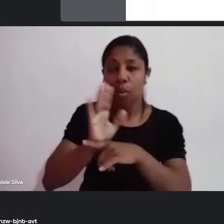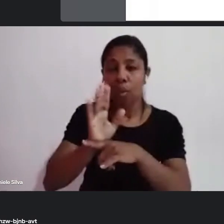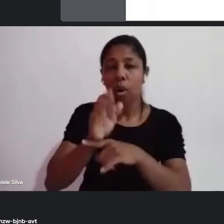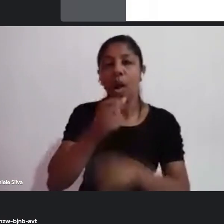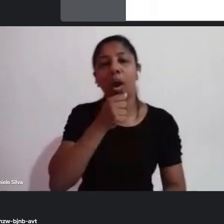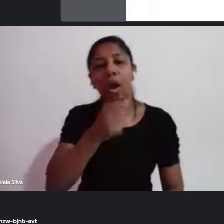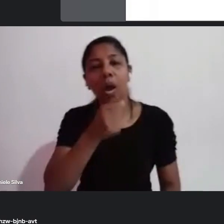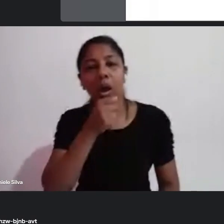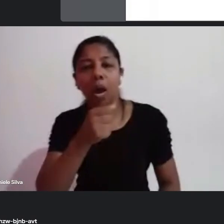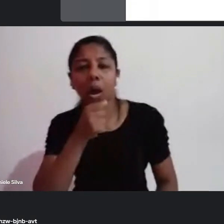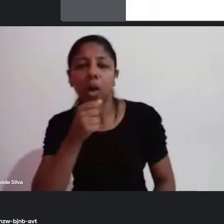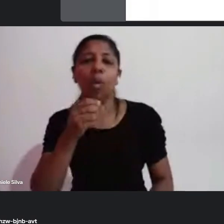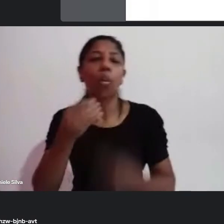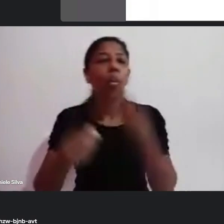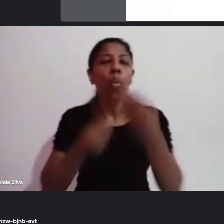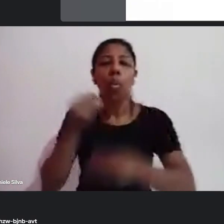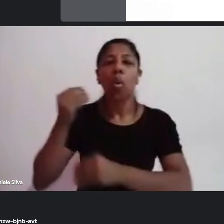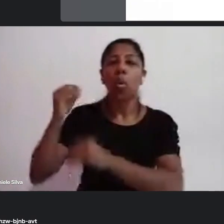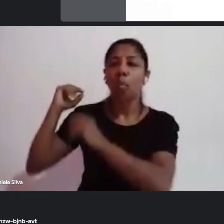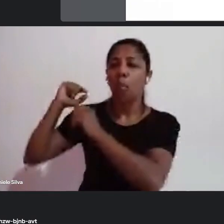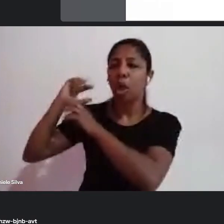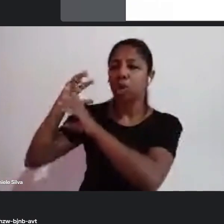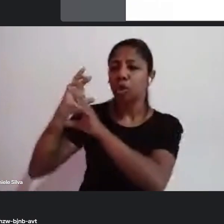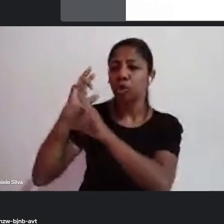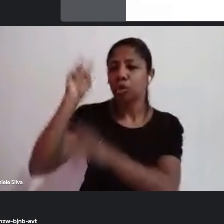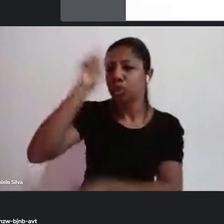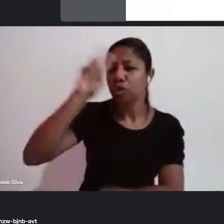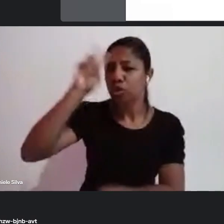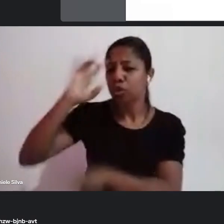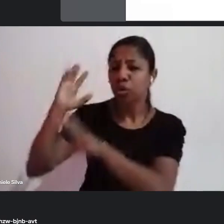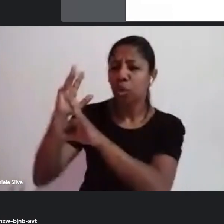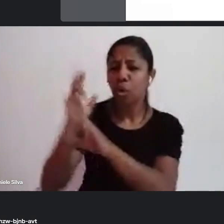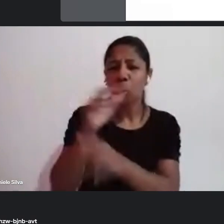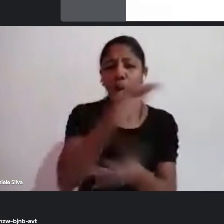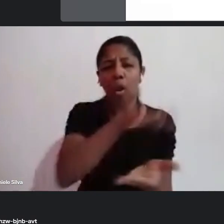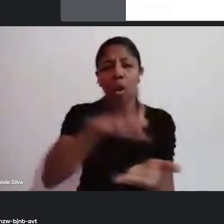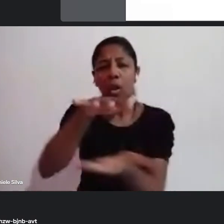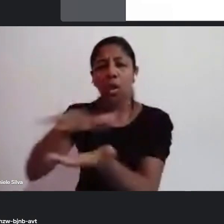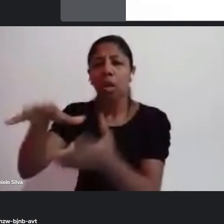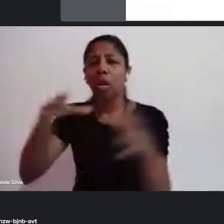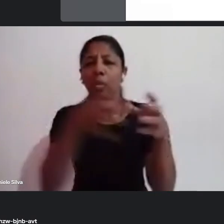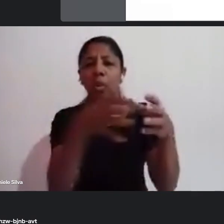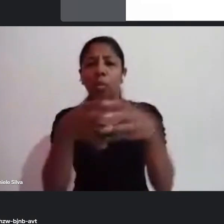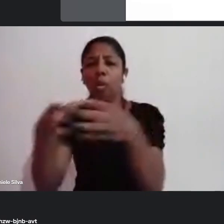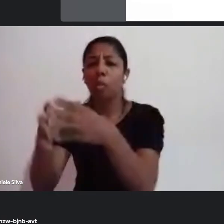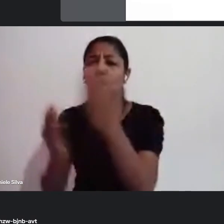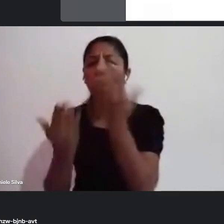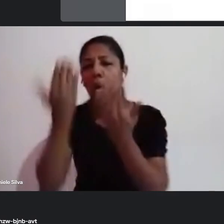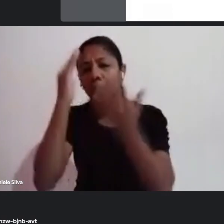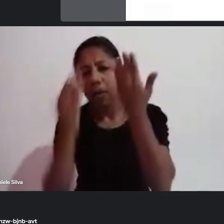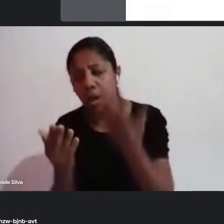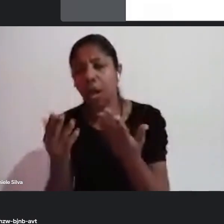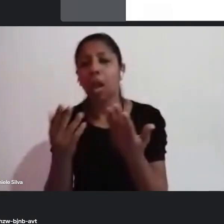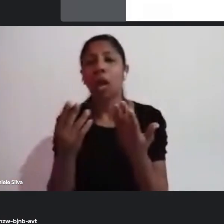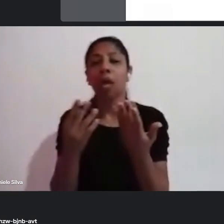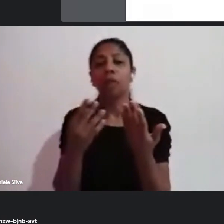sobre a história dos blocos carnavalescos, das escolas de samba, de mestres e mestres dessa área, mas eu vou deixar aqui o Arthur falando um pouco mais